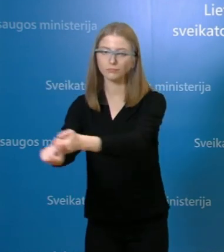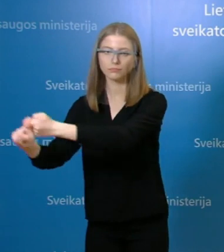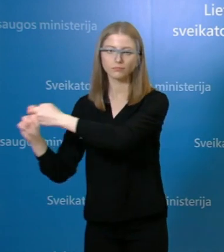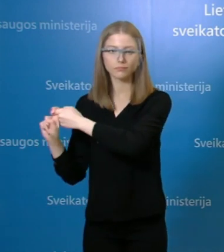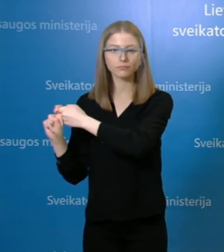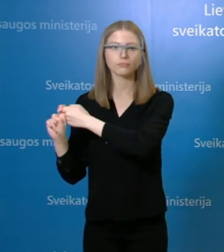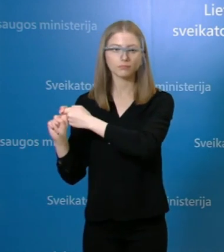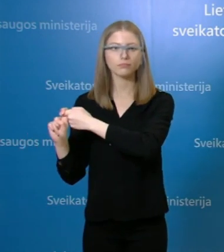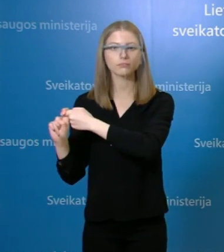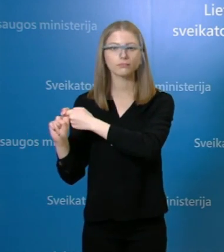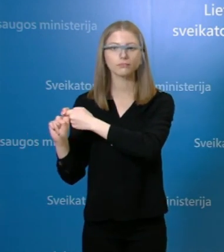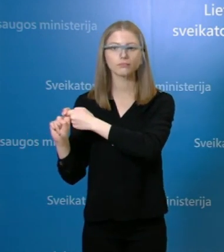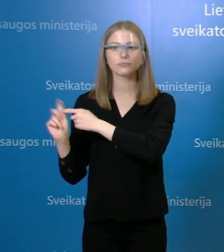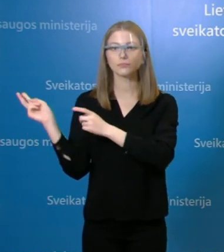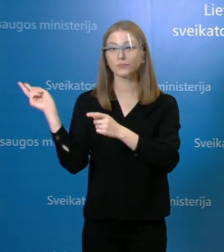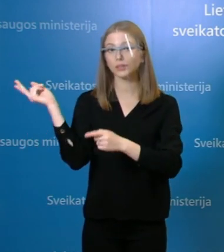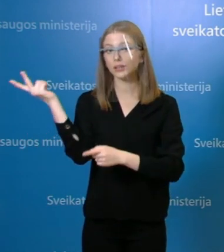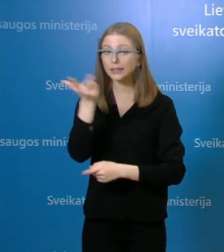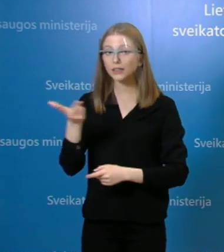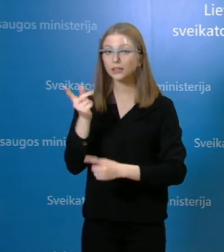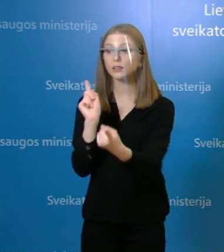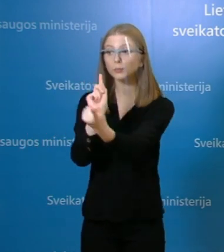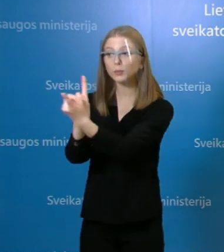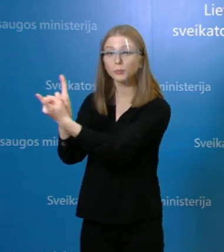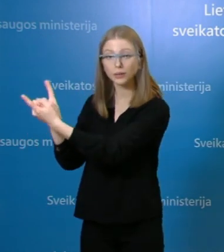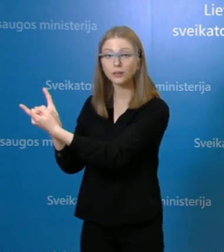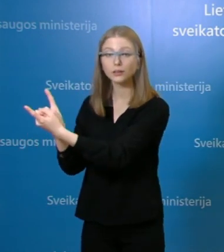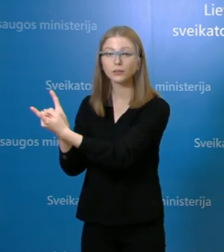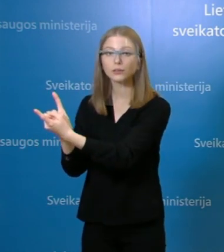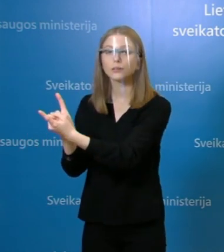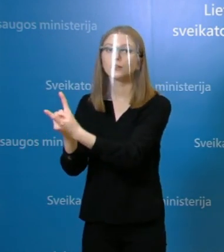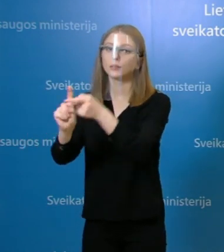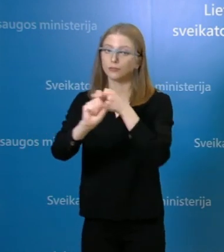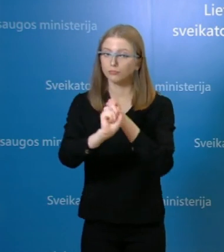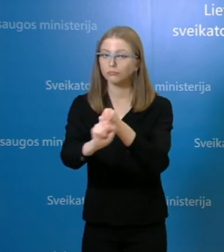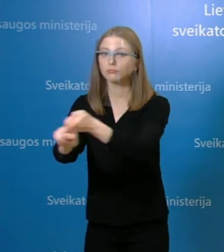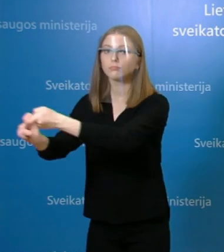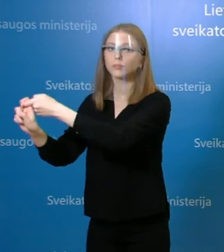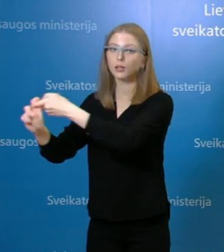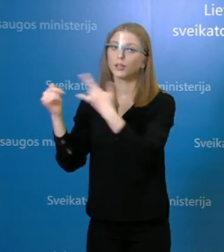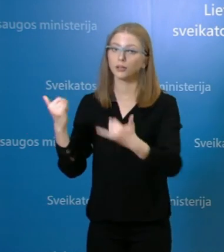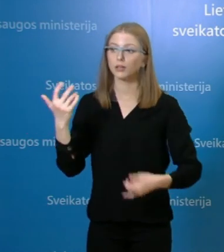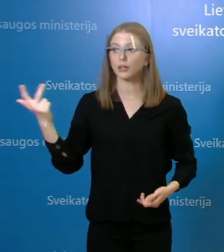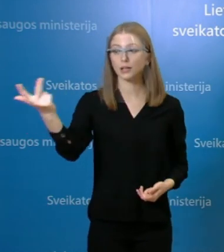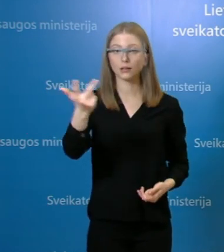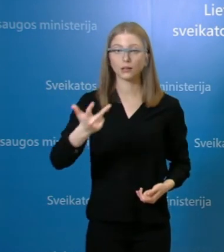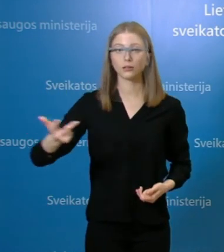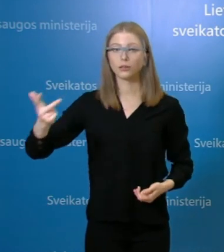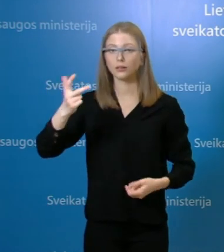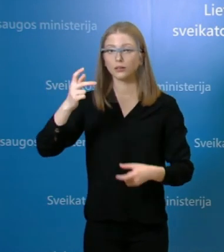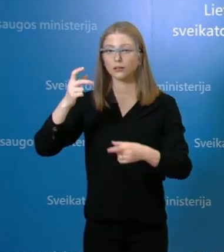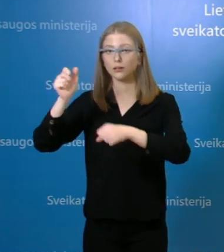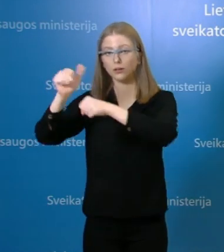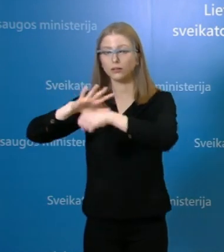kai jo susitiko su sargančiu asmeniu, na ir įvyko kaip įvyko ir jom dabar patvirtinta, kadangi visą tą